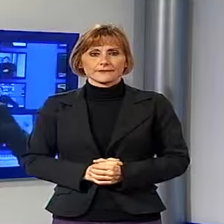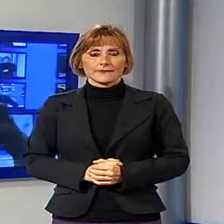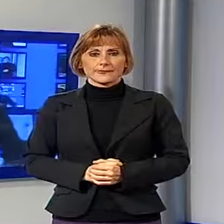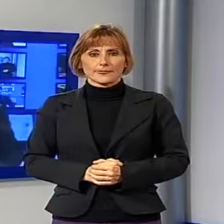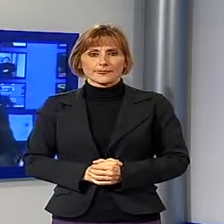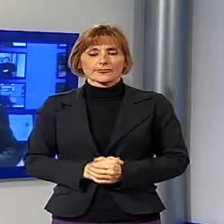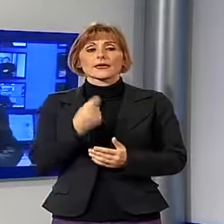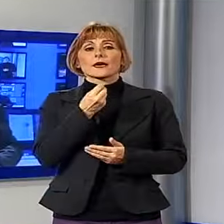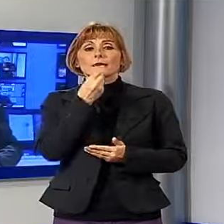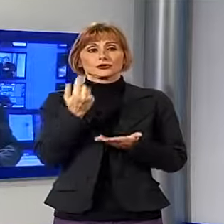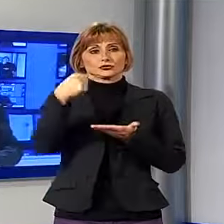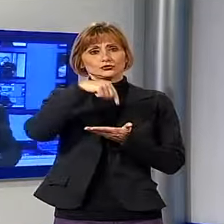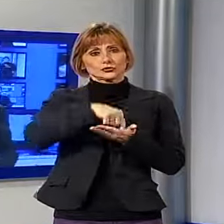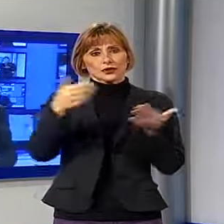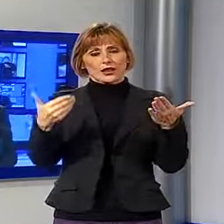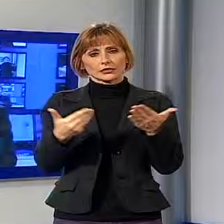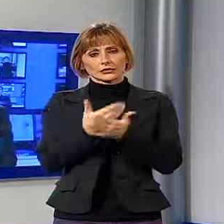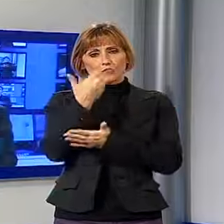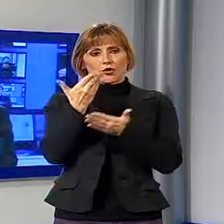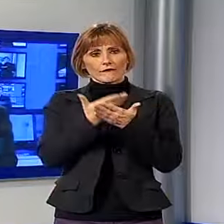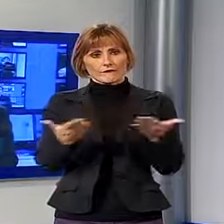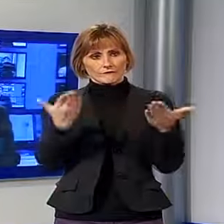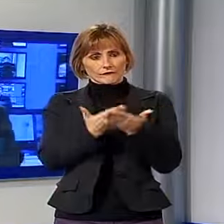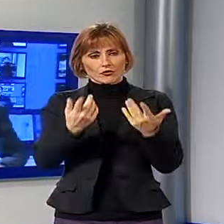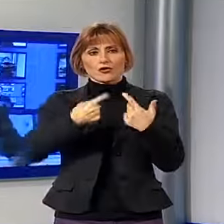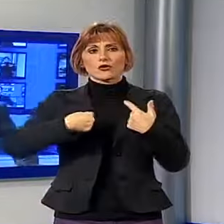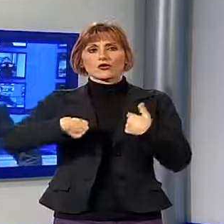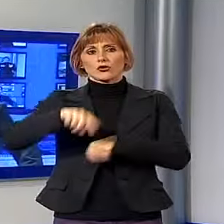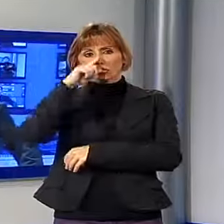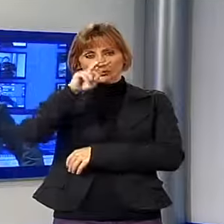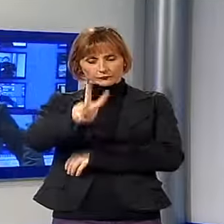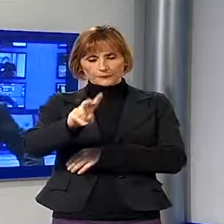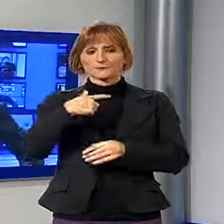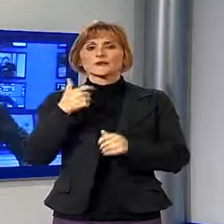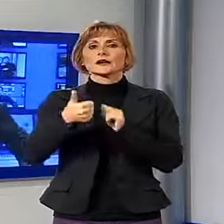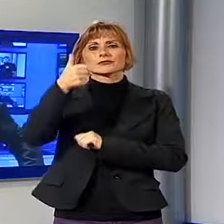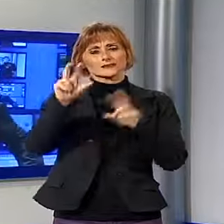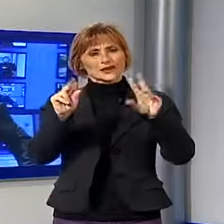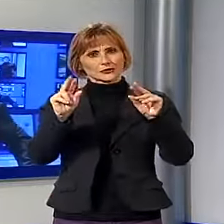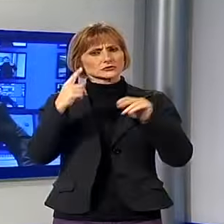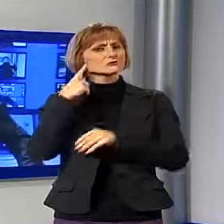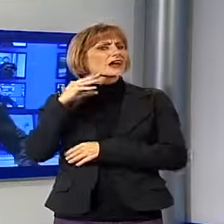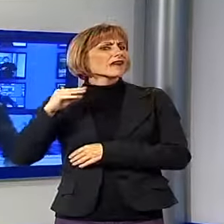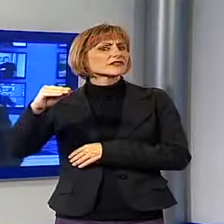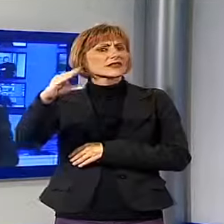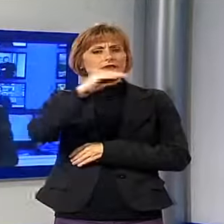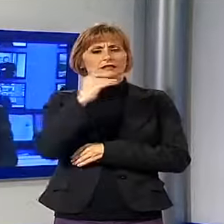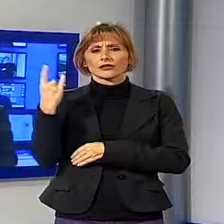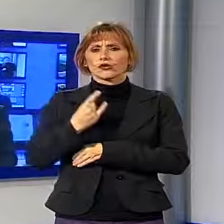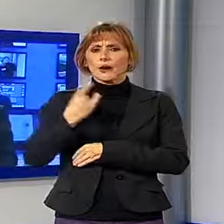Bentrovati per questa nuova edizione del TG No. In primo piano l'avete sentito, l'emergenza che riguarda sempre più